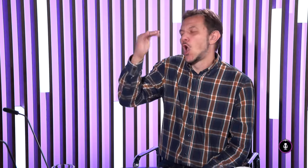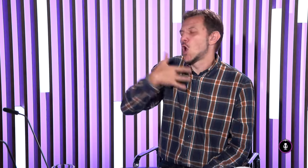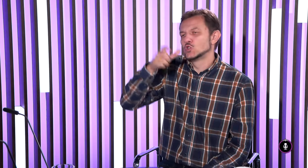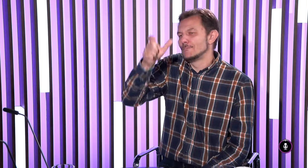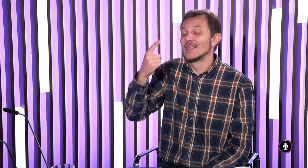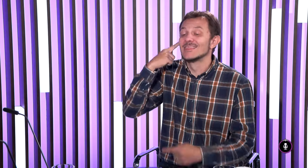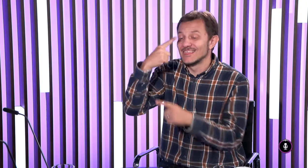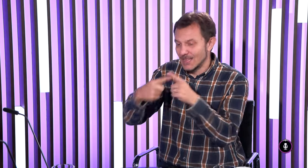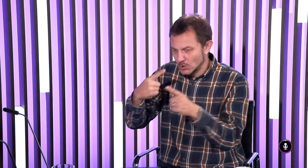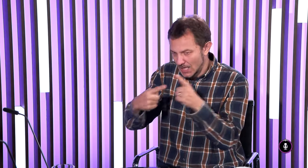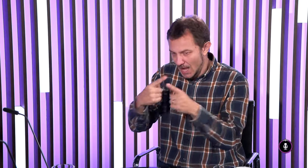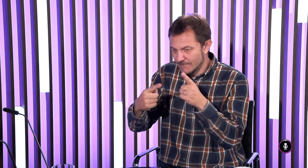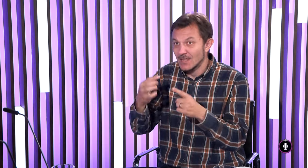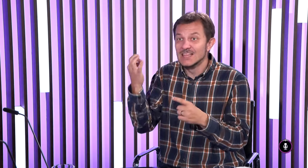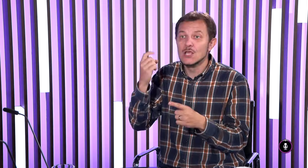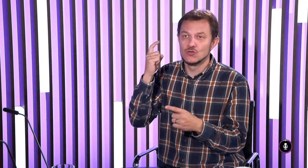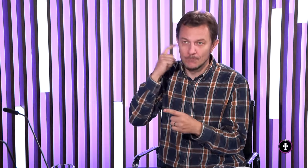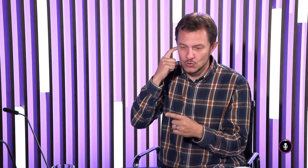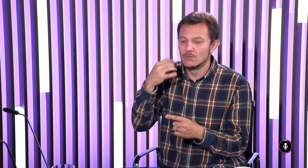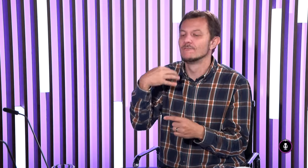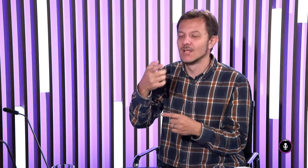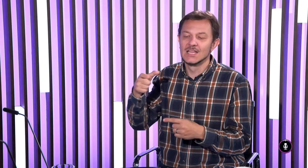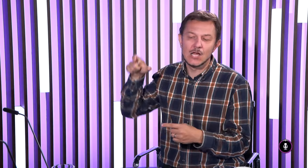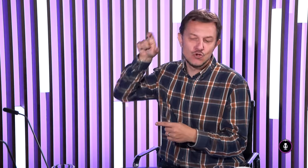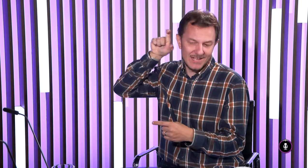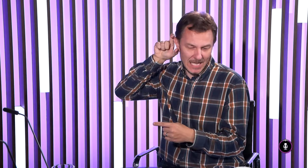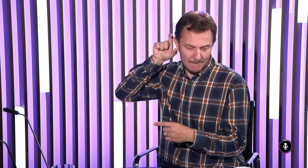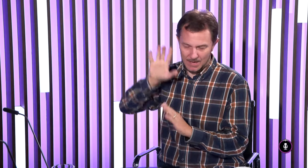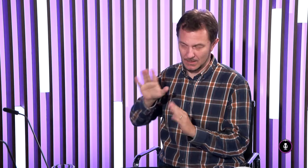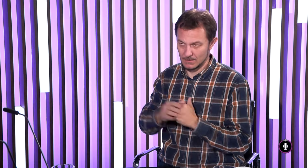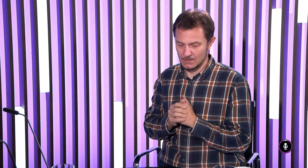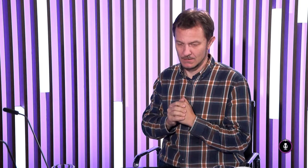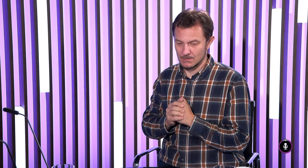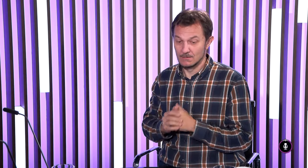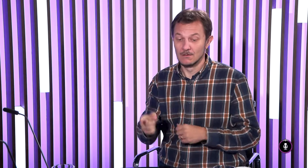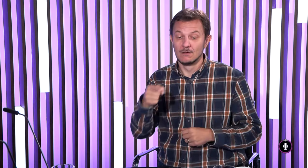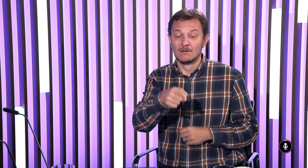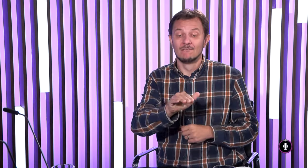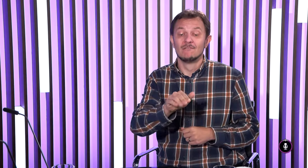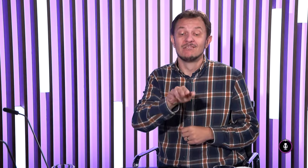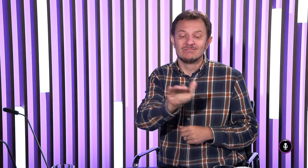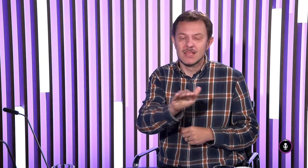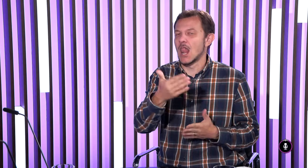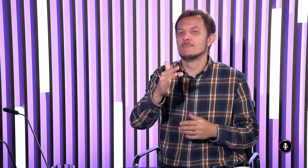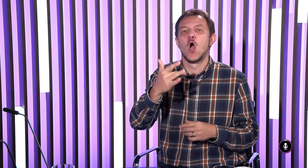Keď je dieťatko alebo aj dospelý a nedoslýchavý niečo počuje a dostane na čúvací aparát.